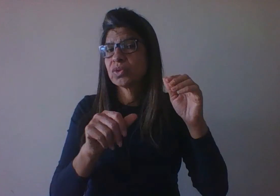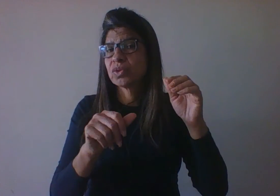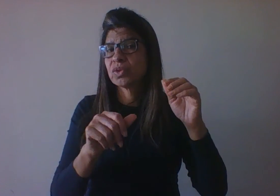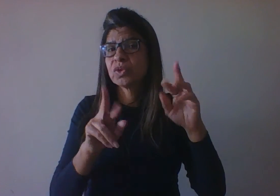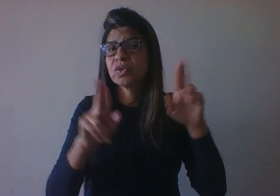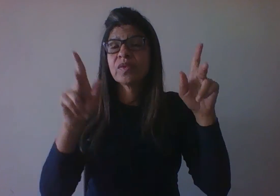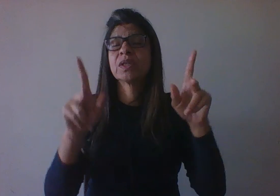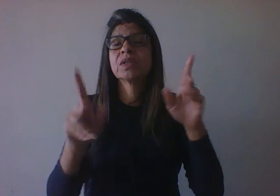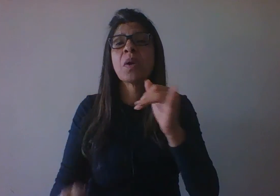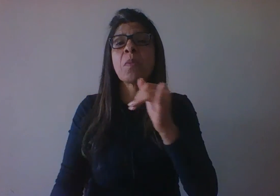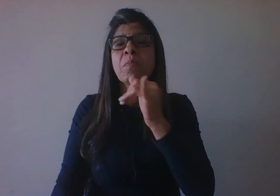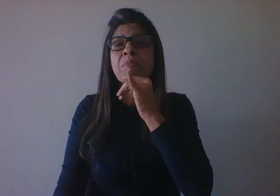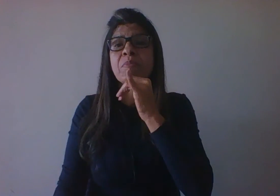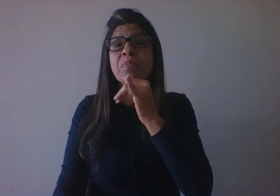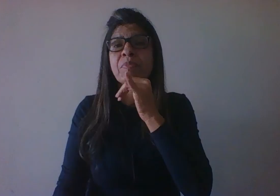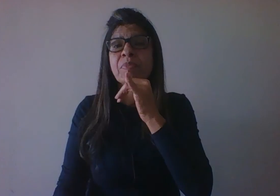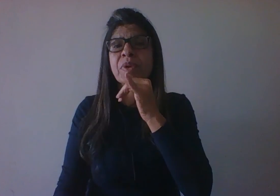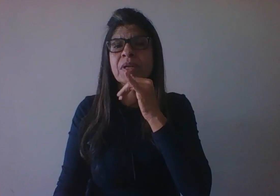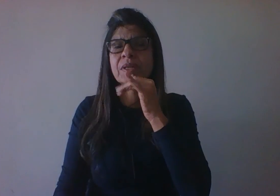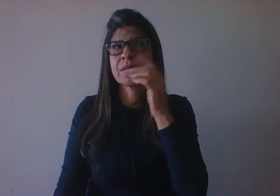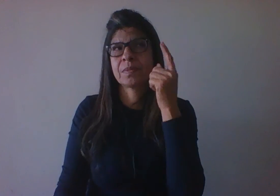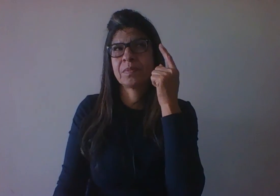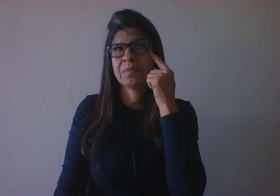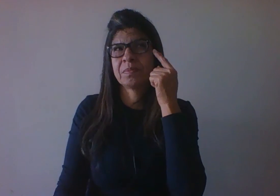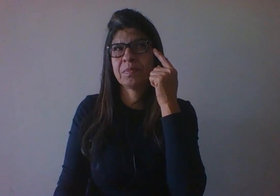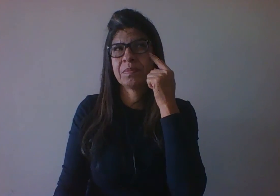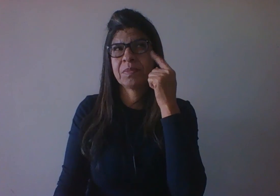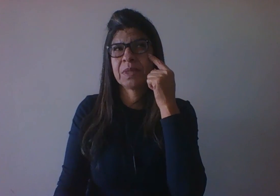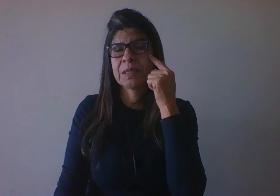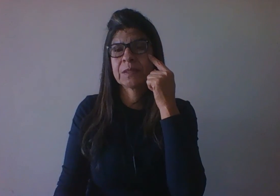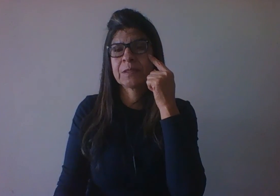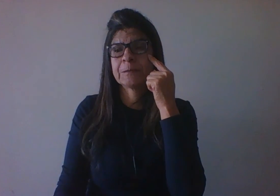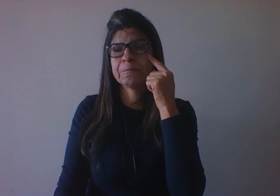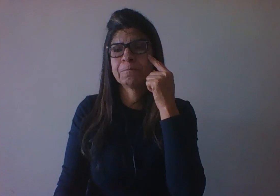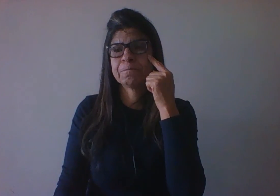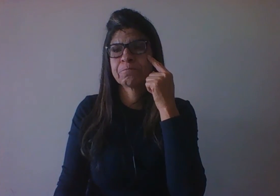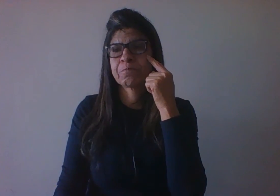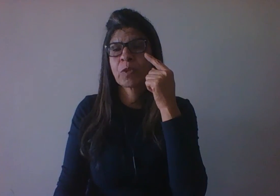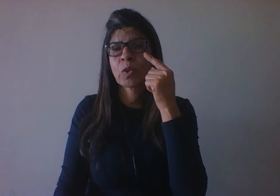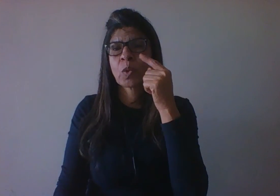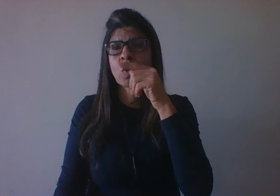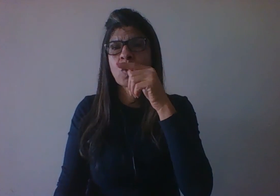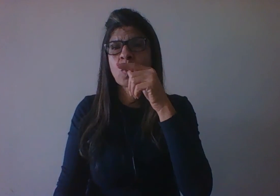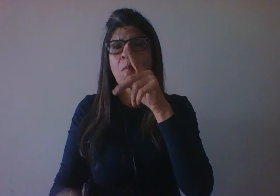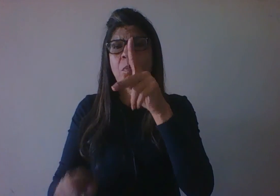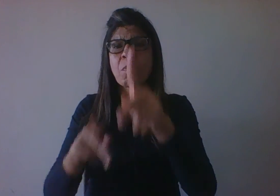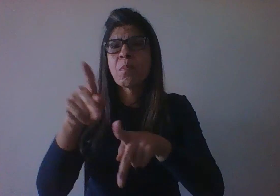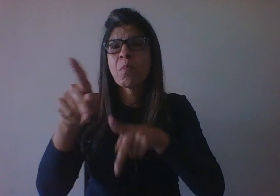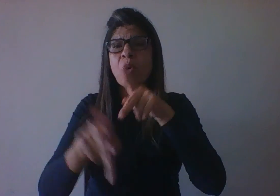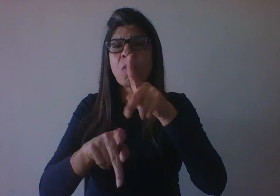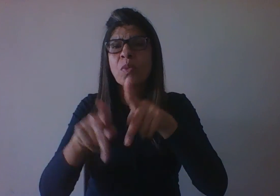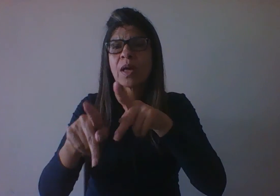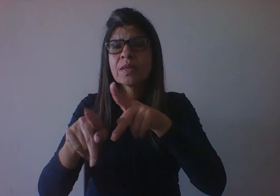ou pensem, por exemplo, em expectativa de vida da população.